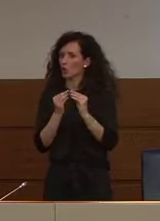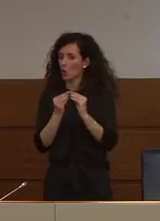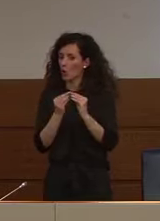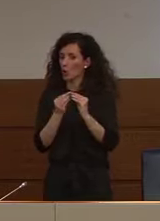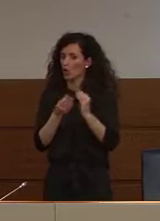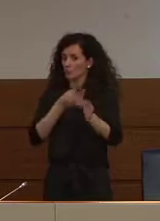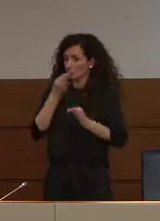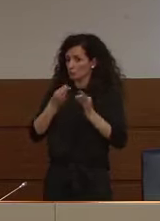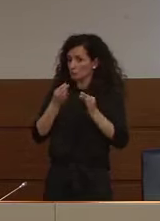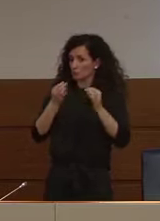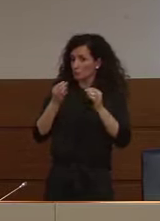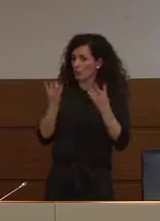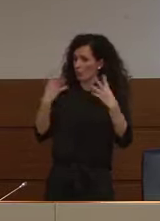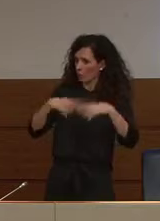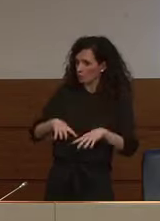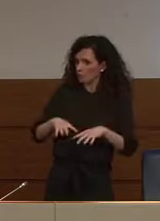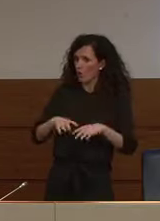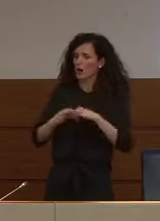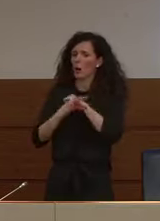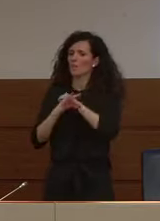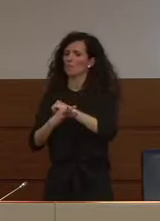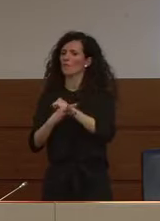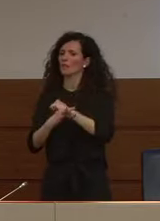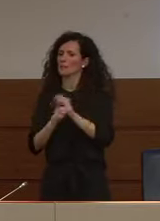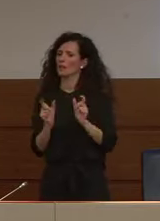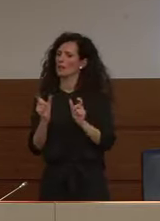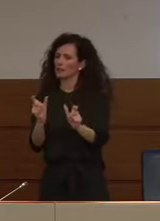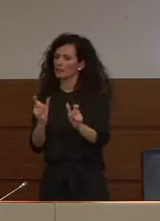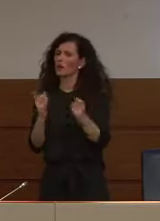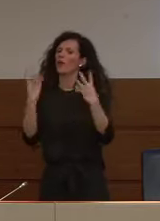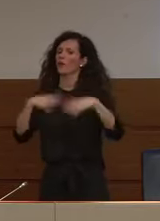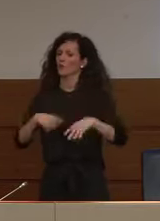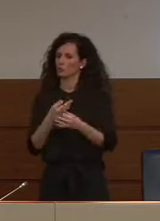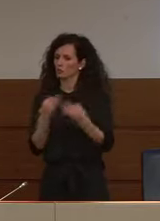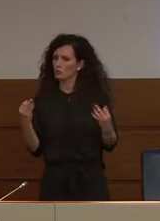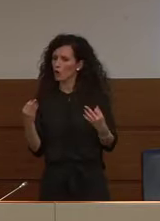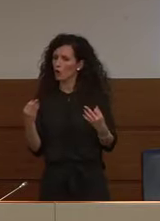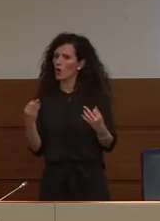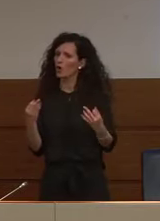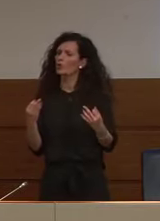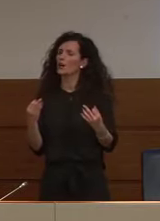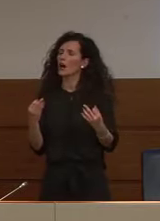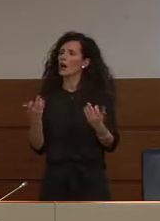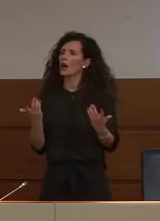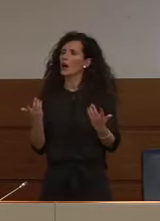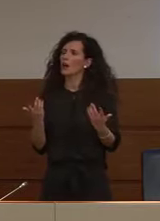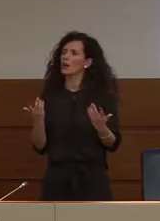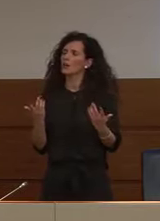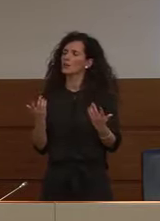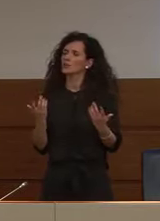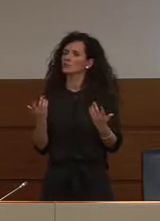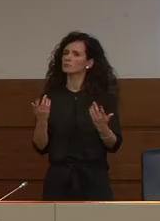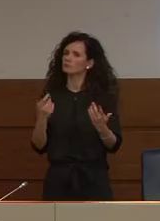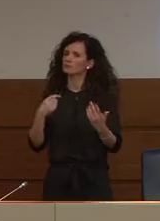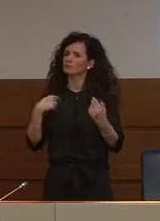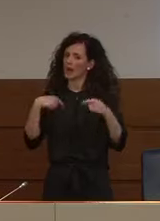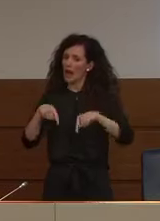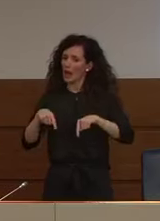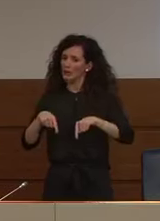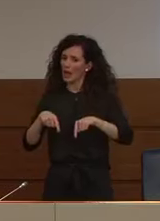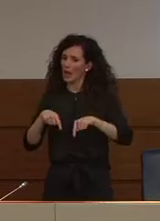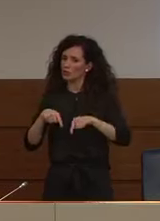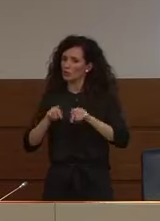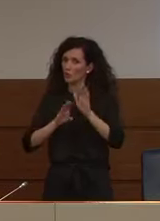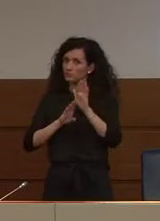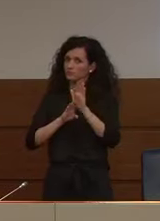i provvedimenti presi di distingenti e in qualche modo stiamo attraversando quello che era il picco